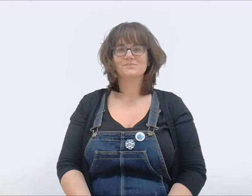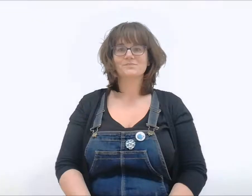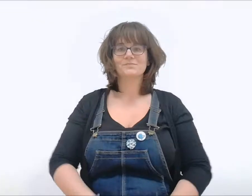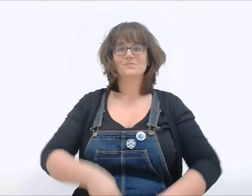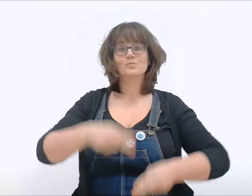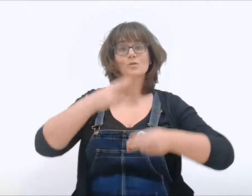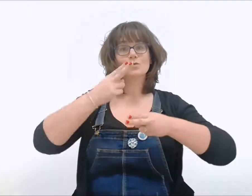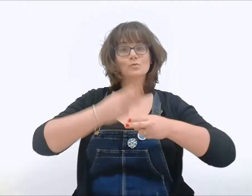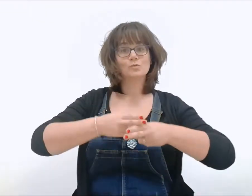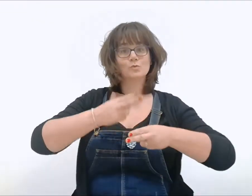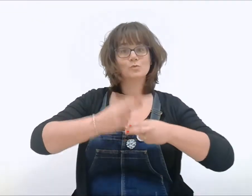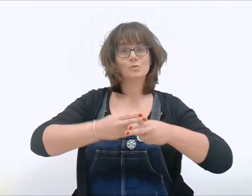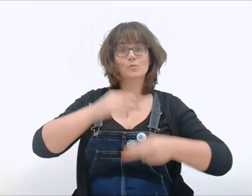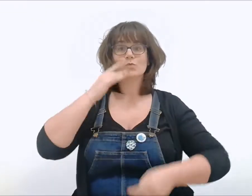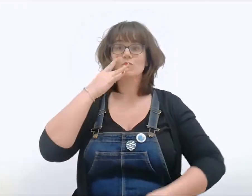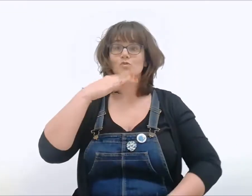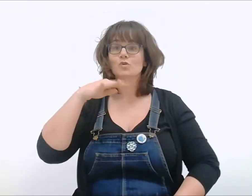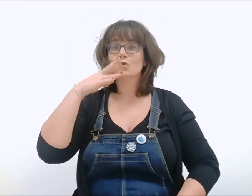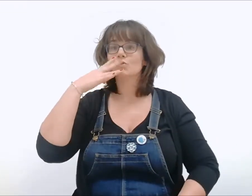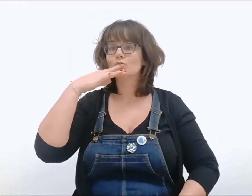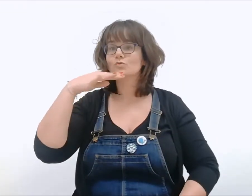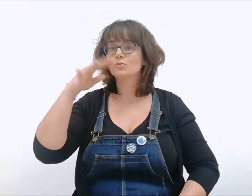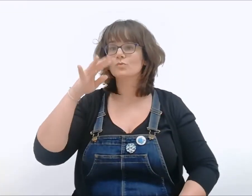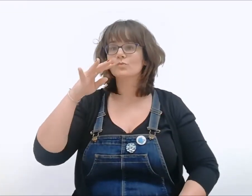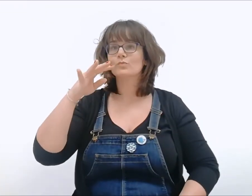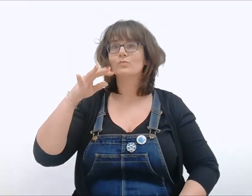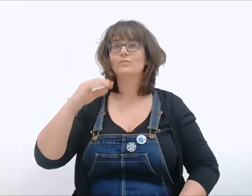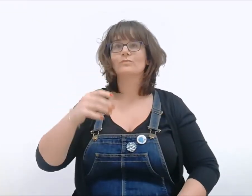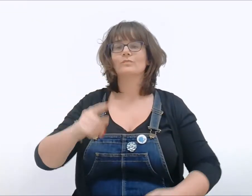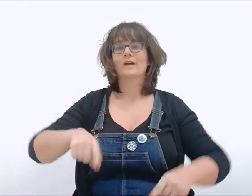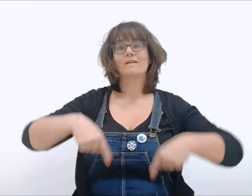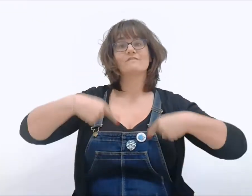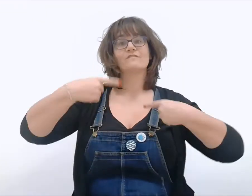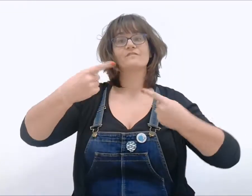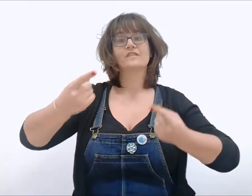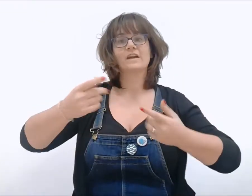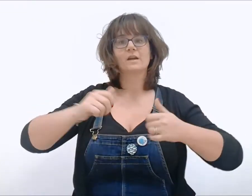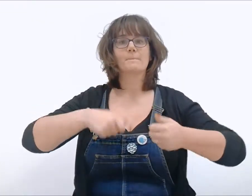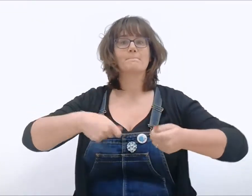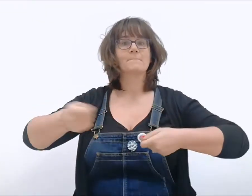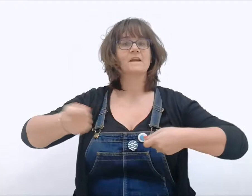Le nom de ma cantine est Au Marché.